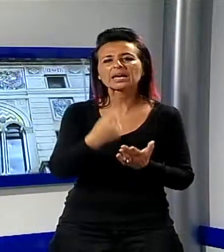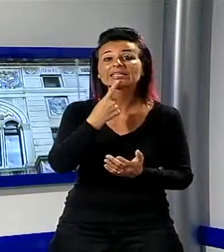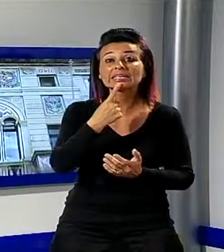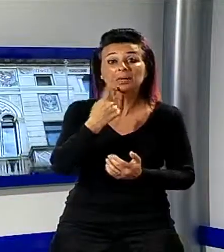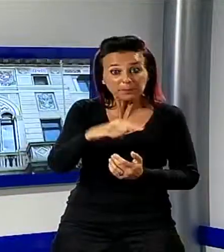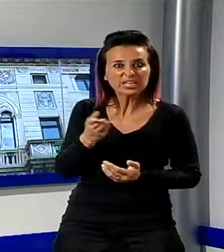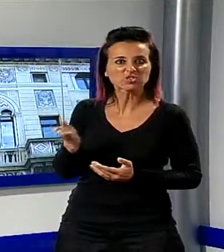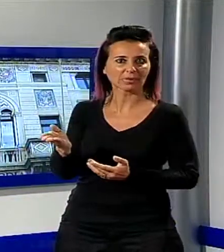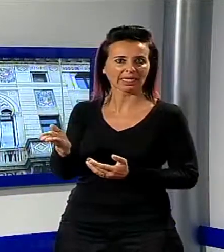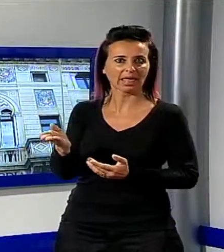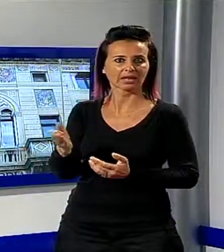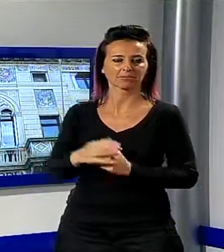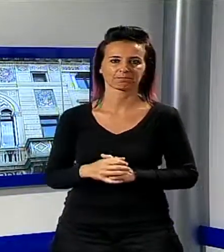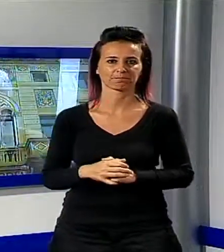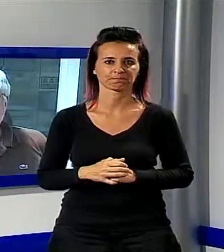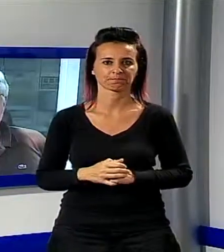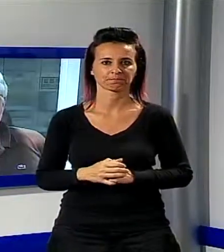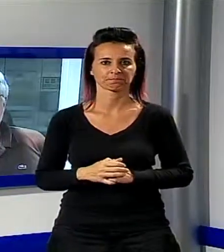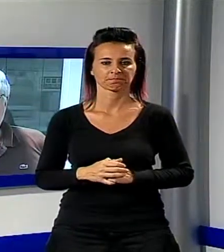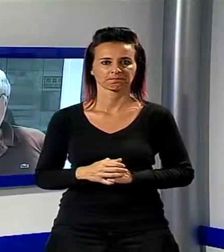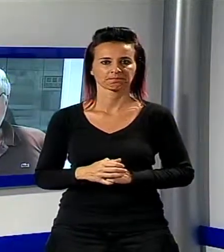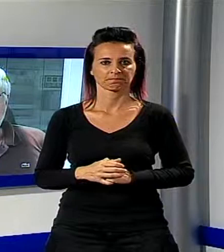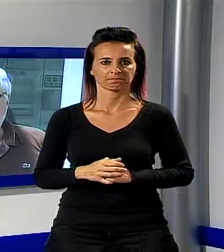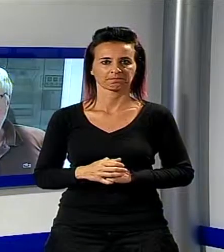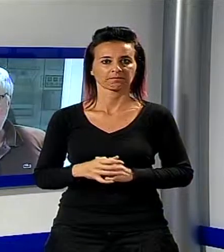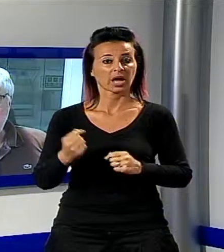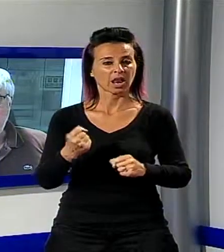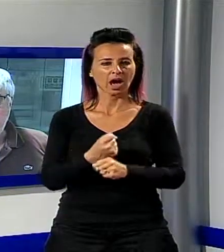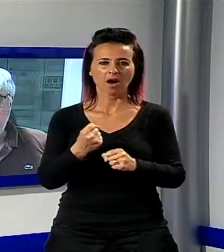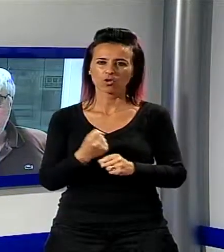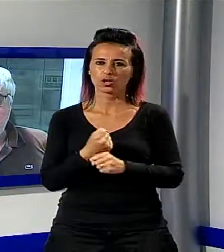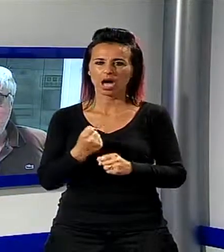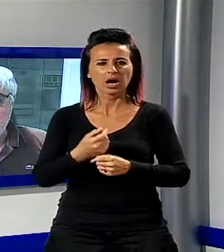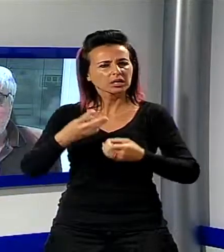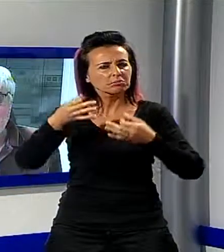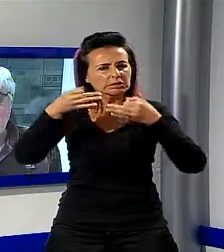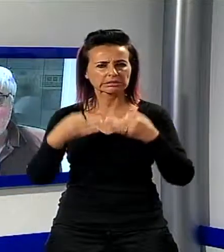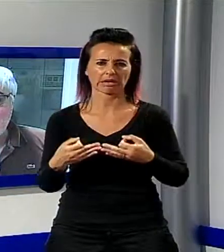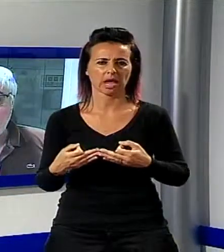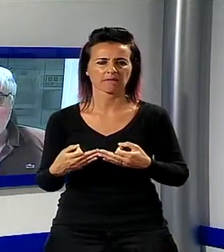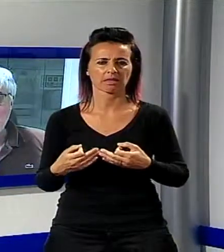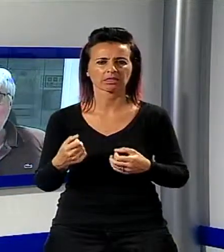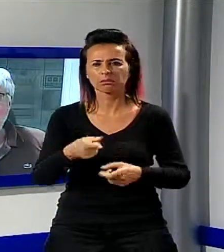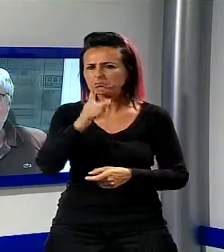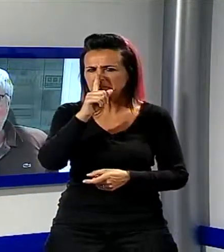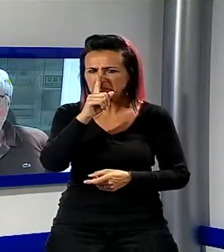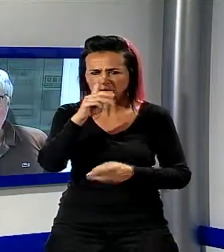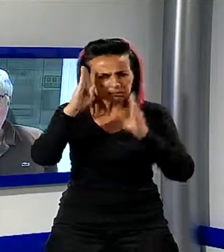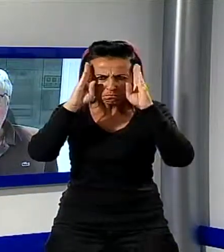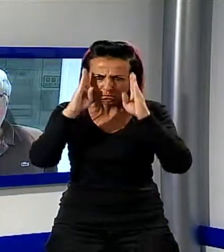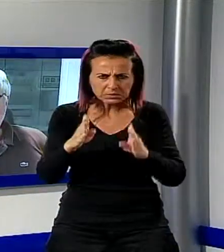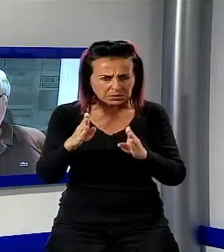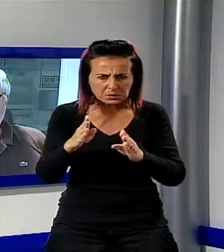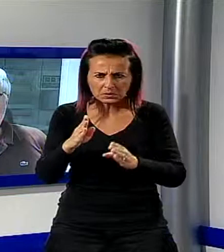progetto sono guidate dagli eventi. Lavorare con rigore, lavorare in silenzio e in semplicità,